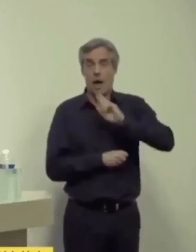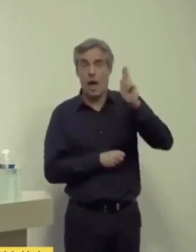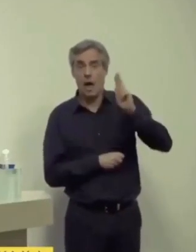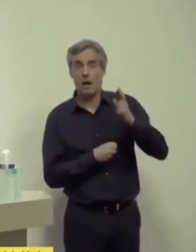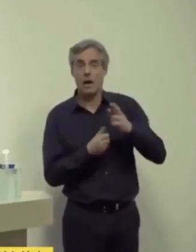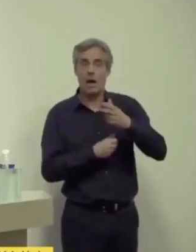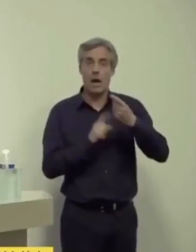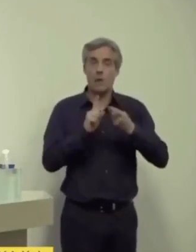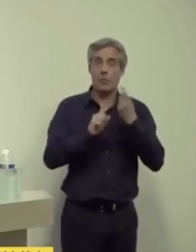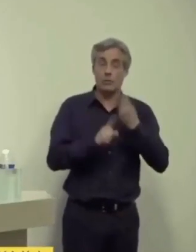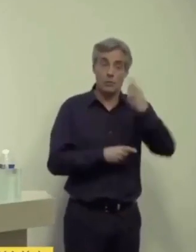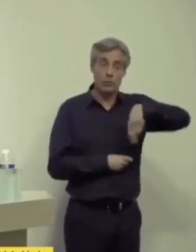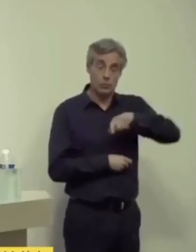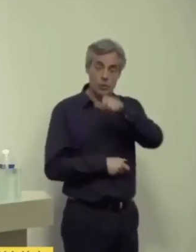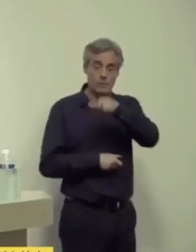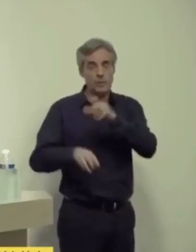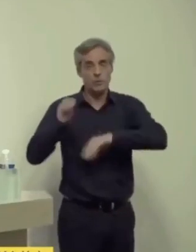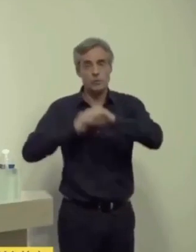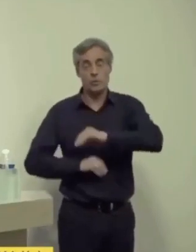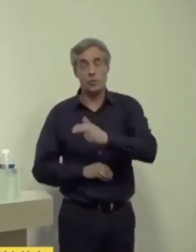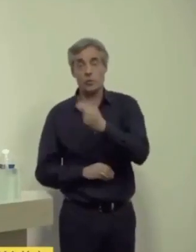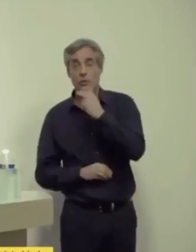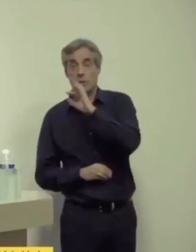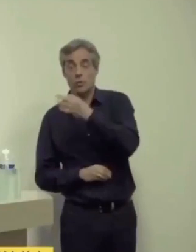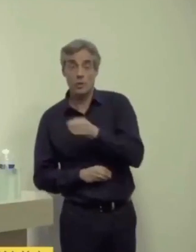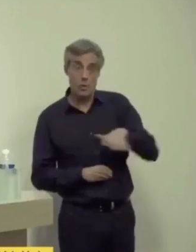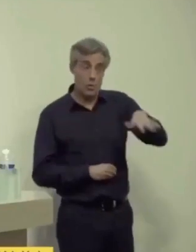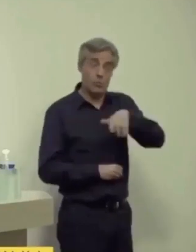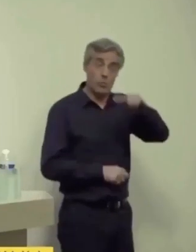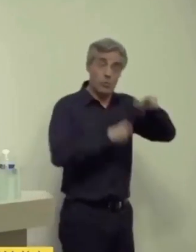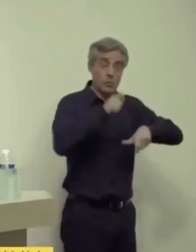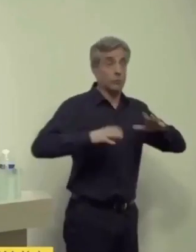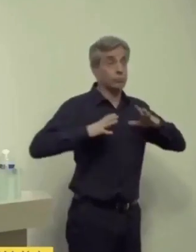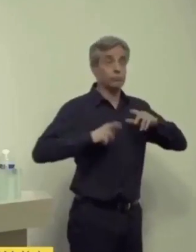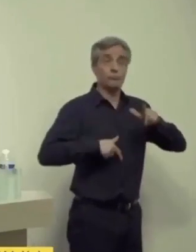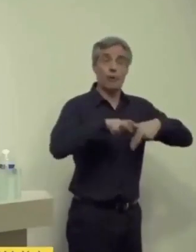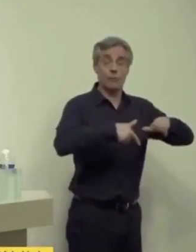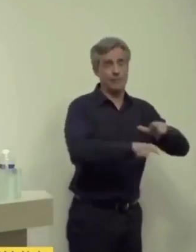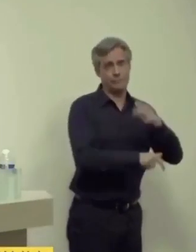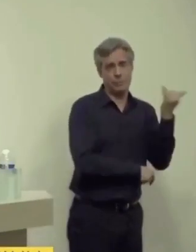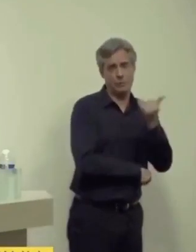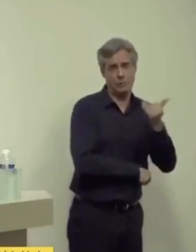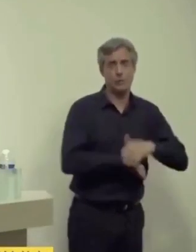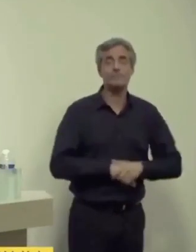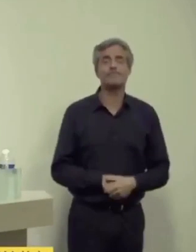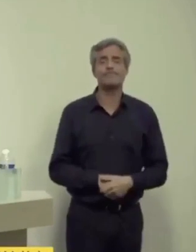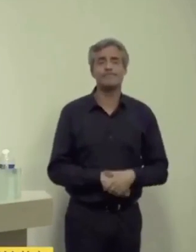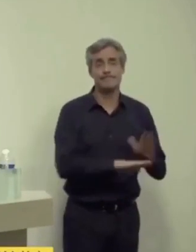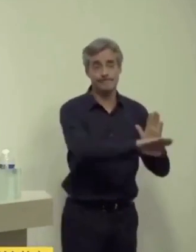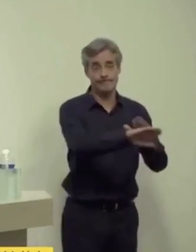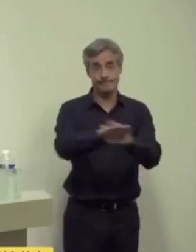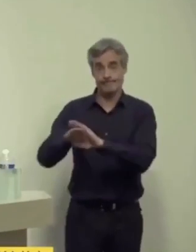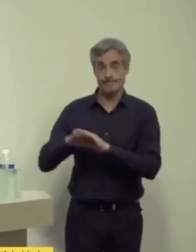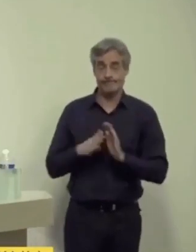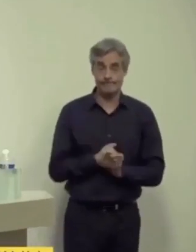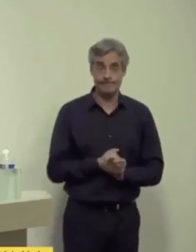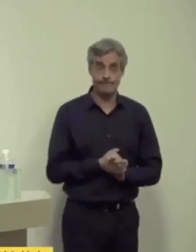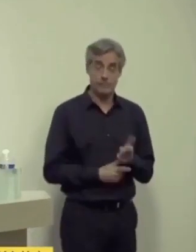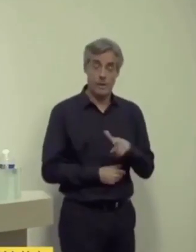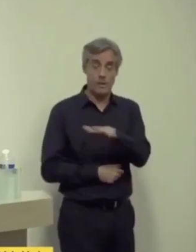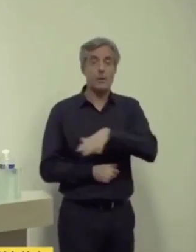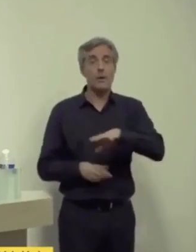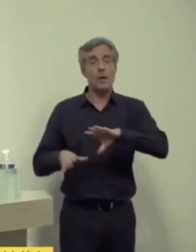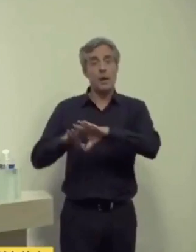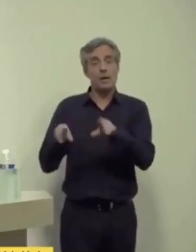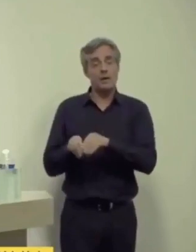ressource précieuse pour les soignants et totalement inutile pour toute personne dans la rue. J'aimerais rappeler que seul le personnel